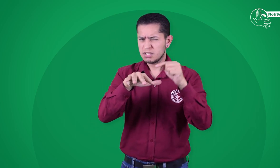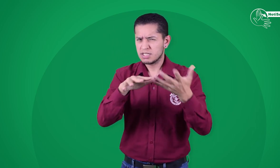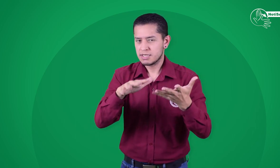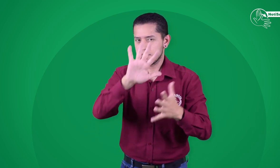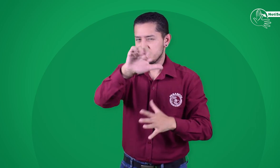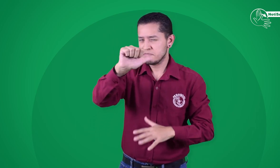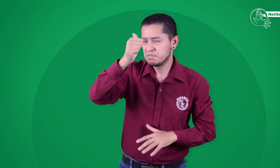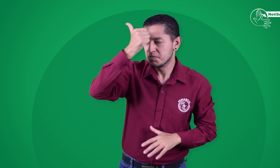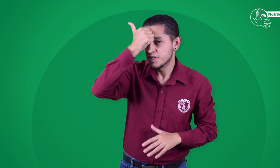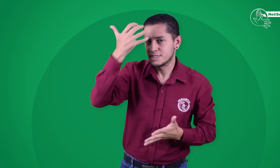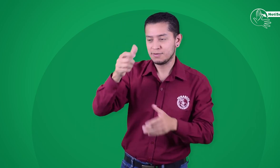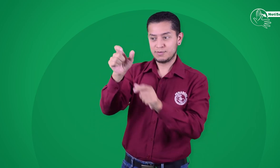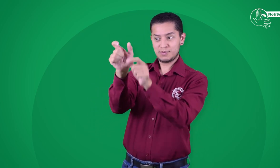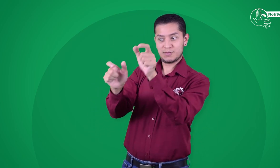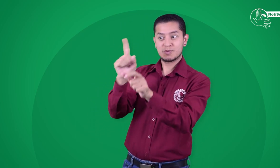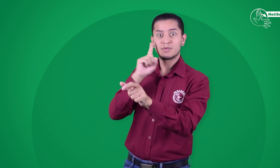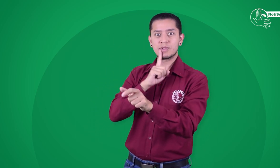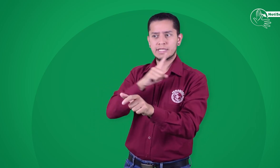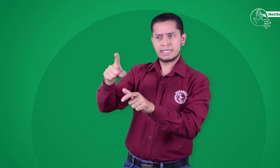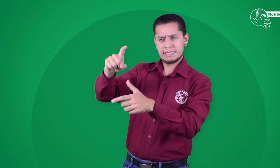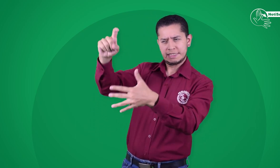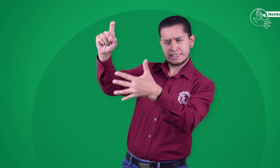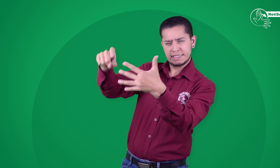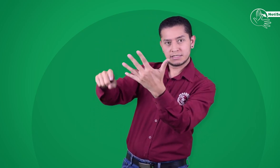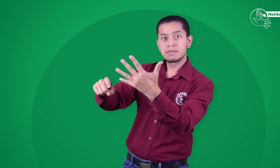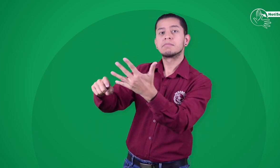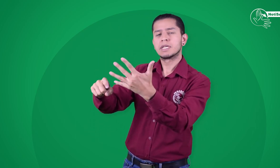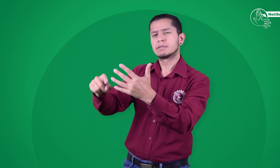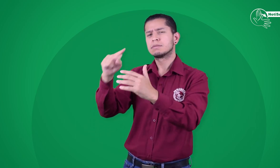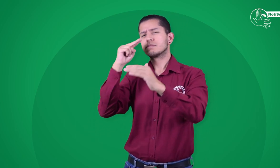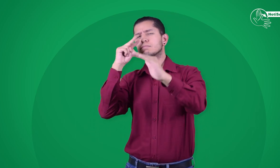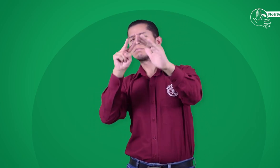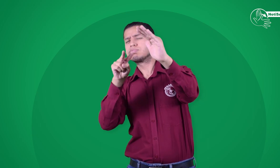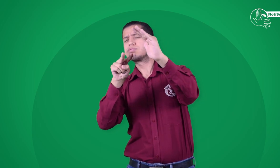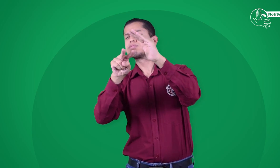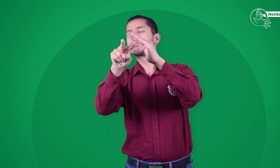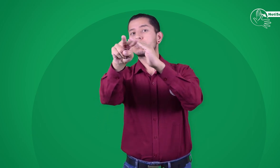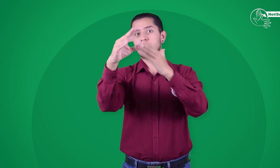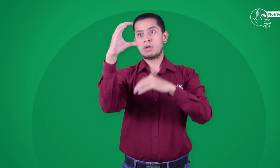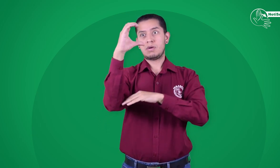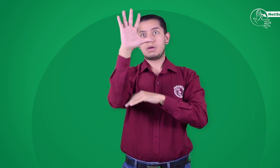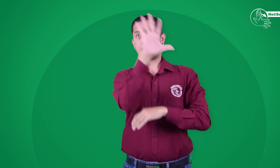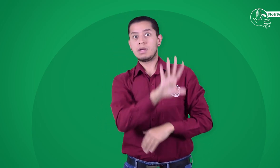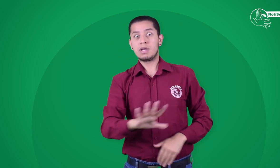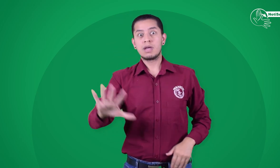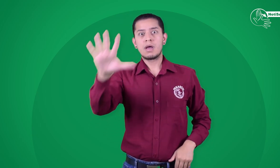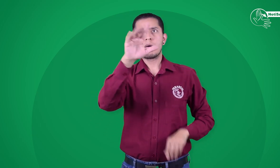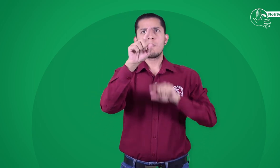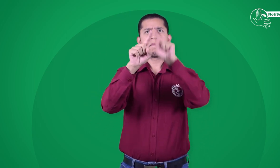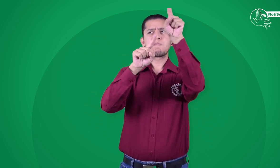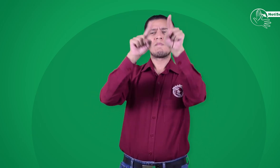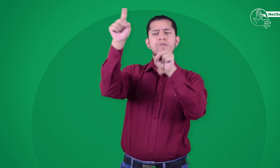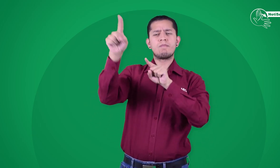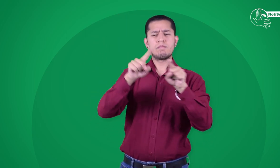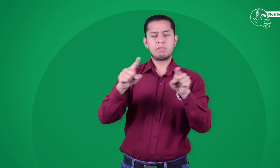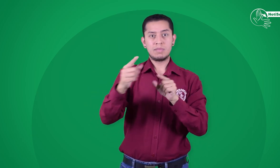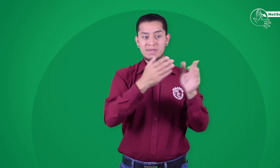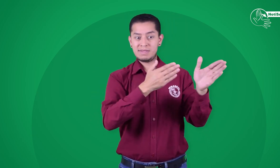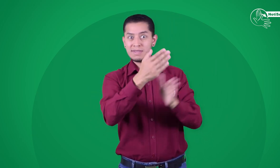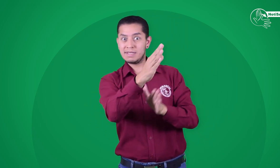principal de que las necesidades de la comunidad sorda y la visión de estas quede incluida en los planes de desarrollo del